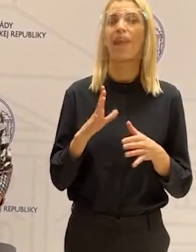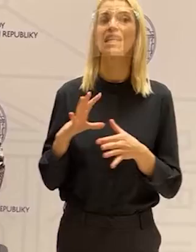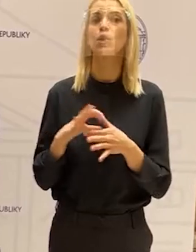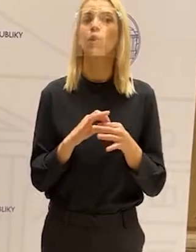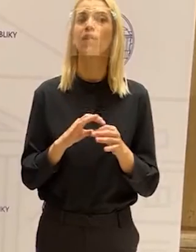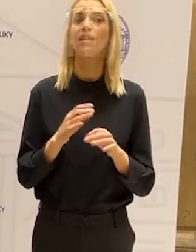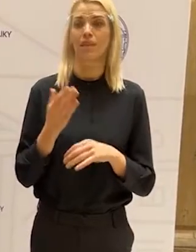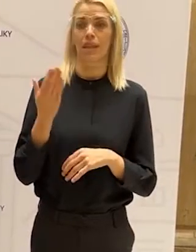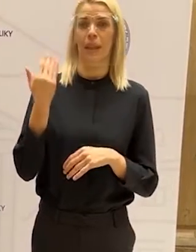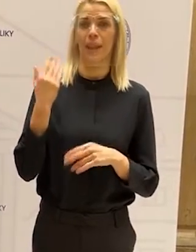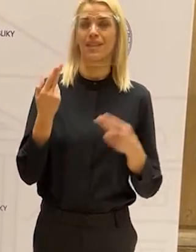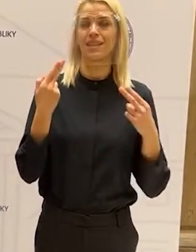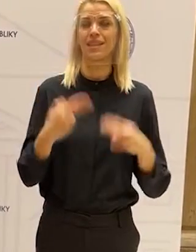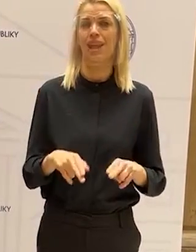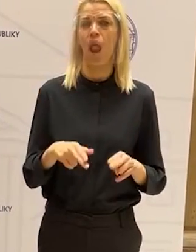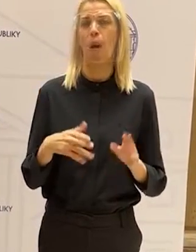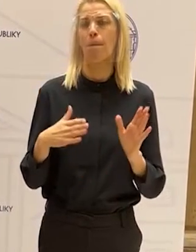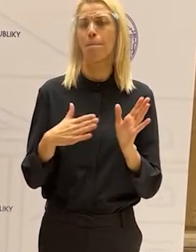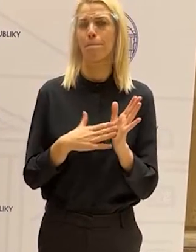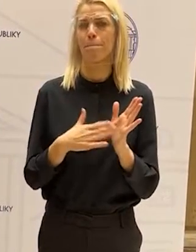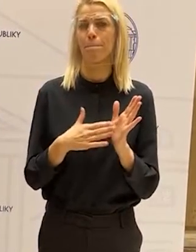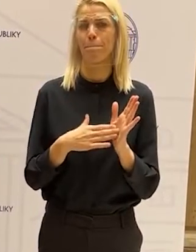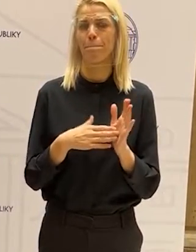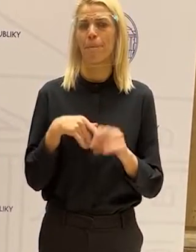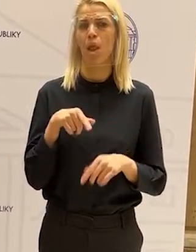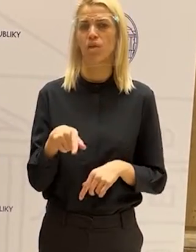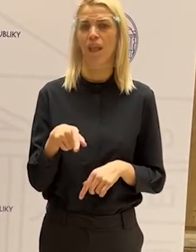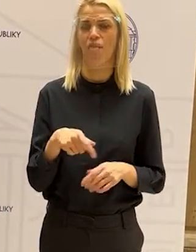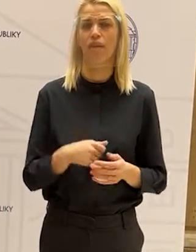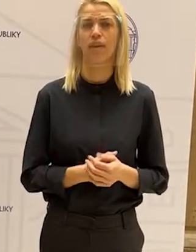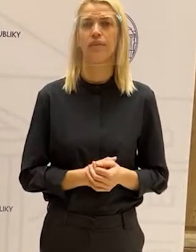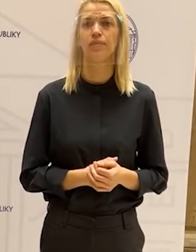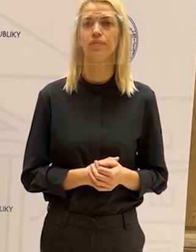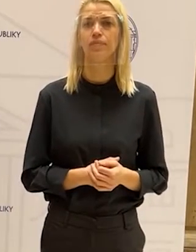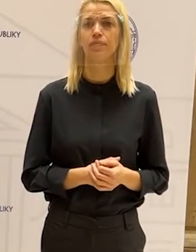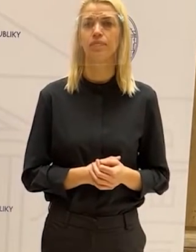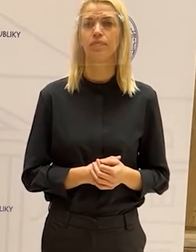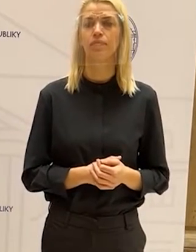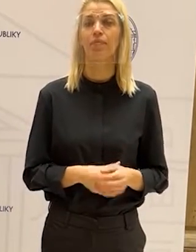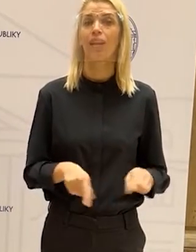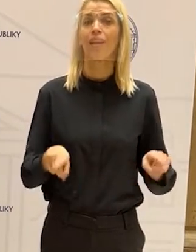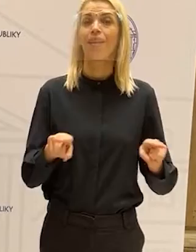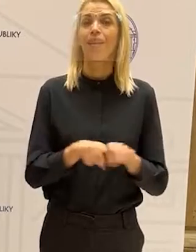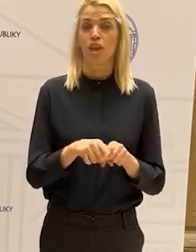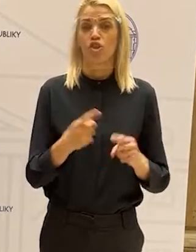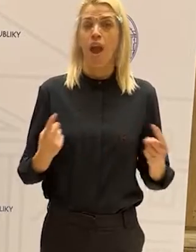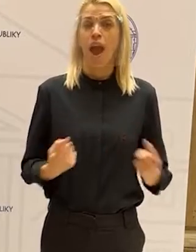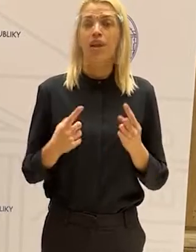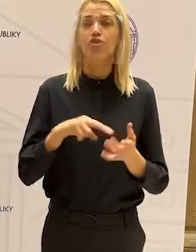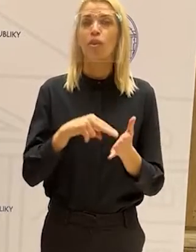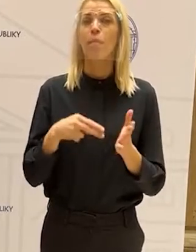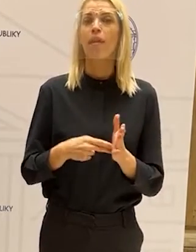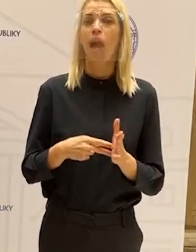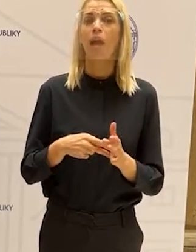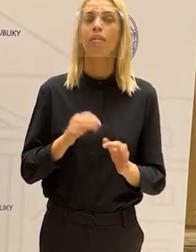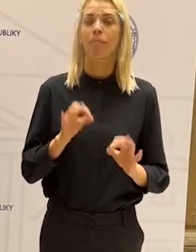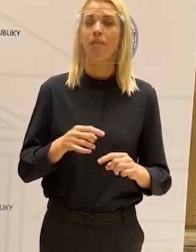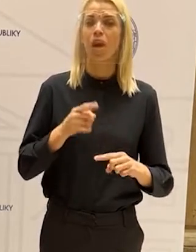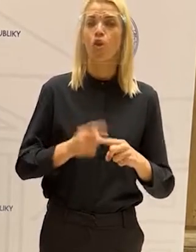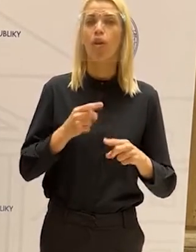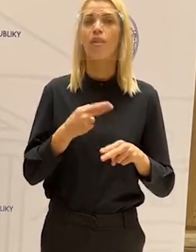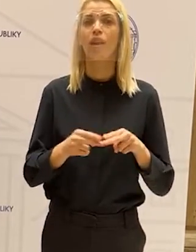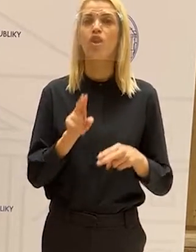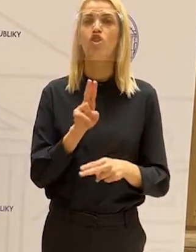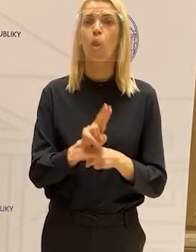na situáciu alebo na udalosť, ktorá sa udiala v Miloslavové. Zároveň však ale akčný plán veľmi konkrétne